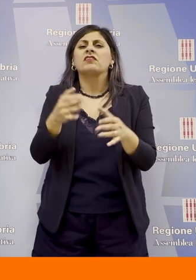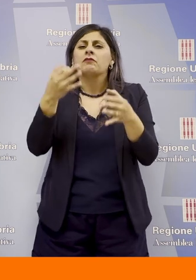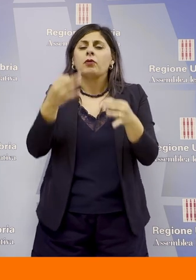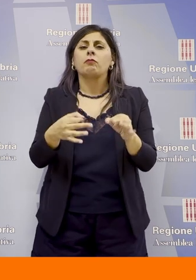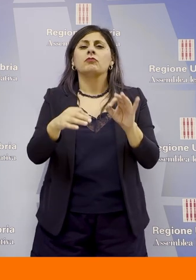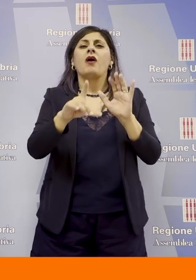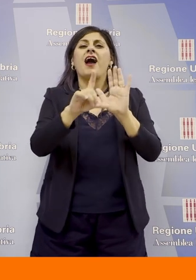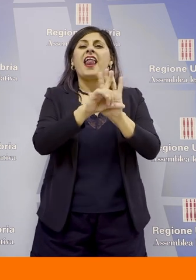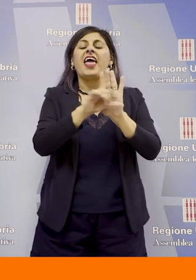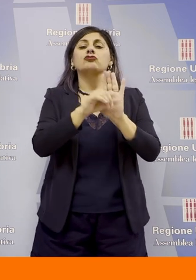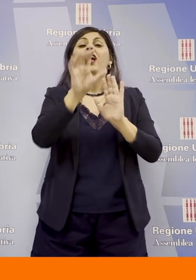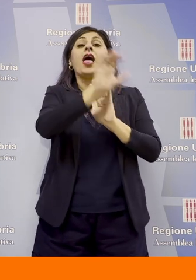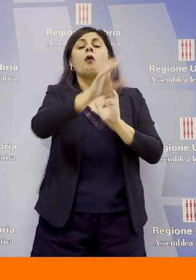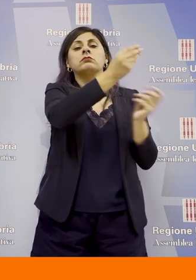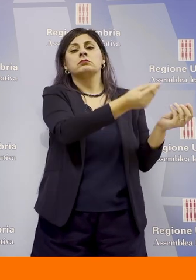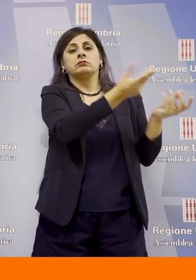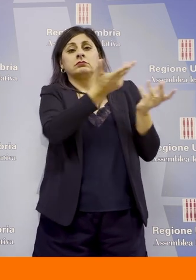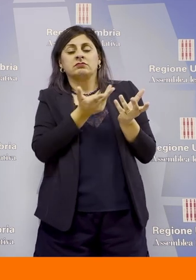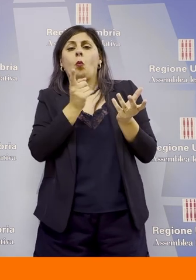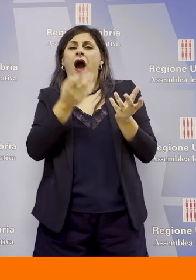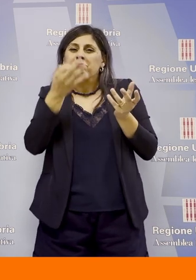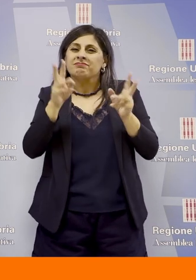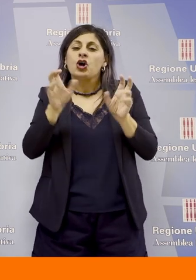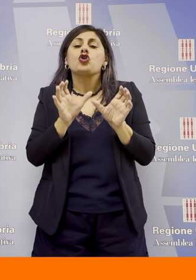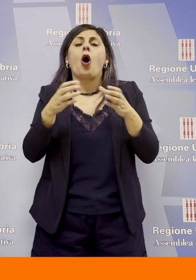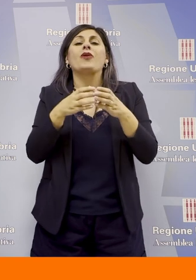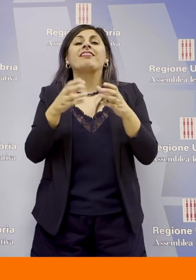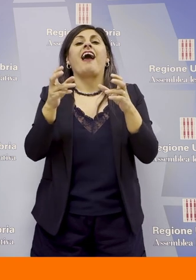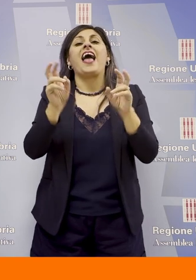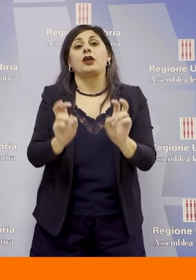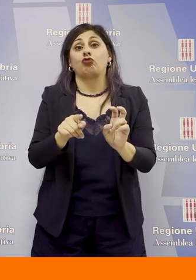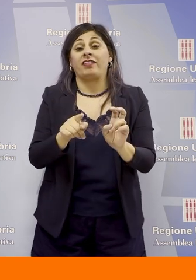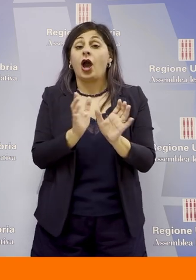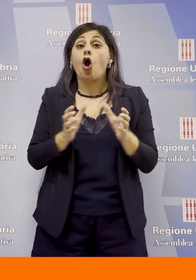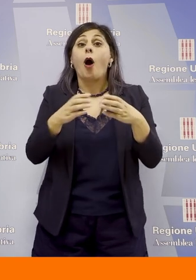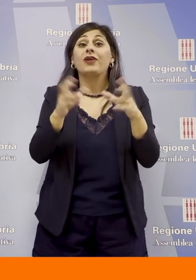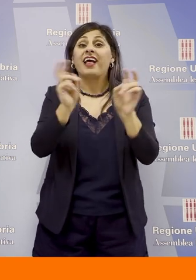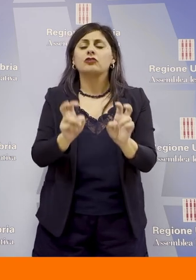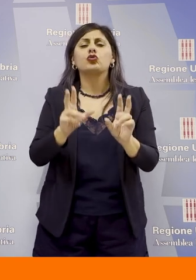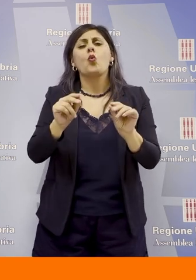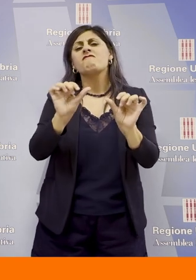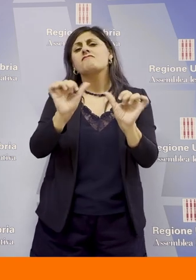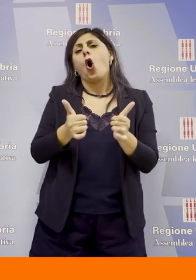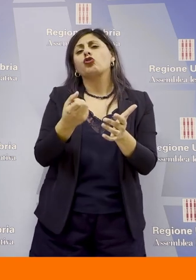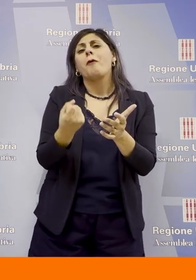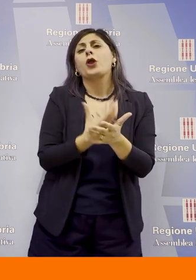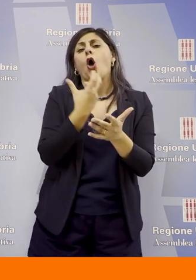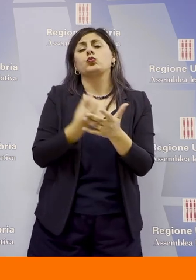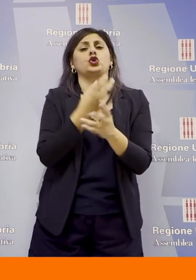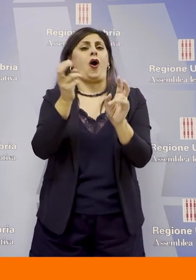provenante dall'Unione Europea che sono le comunità energetiche le comunità energetiche sono una nuova forma di produzione dell'energia